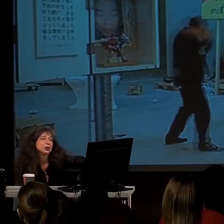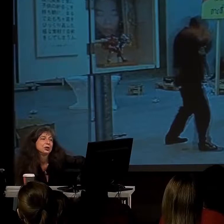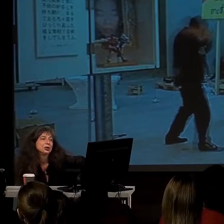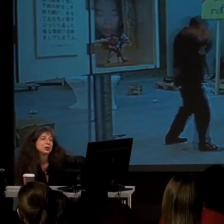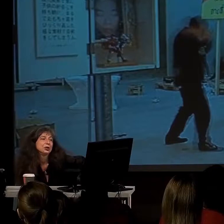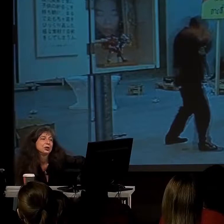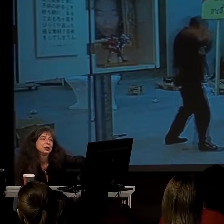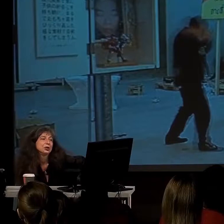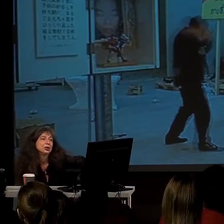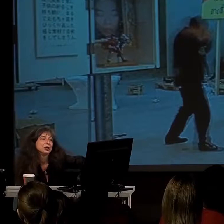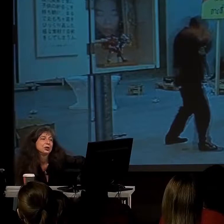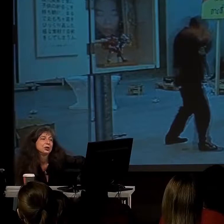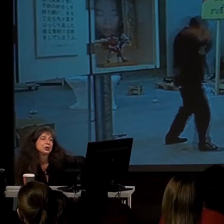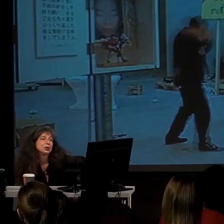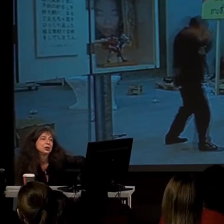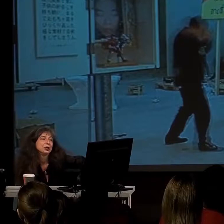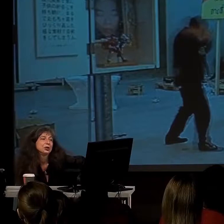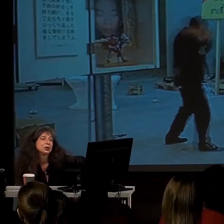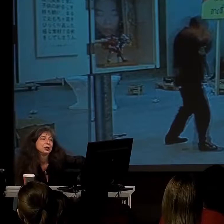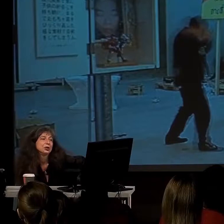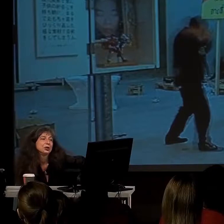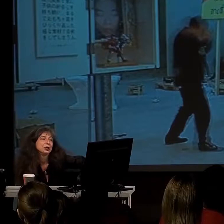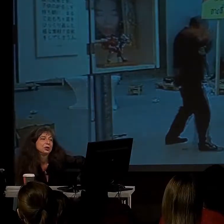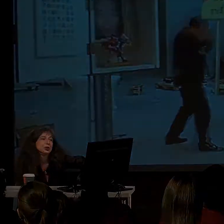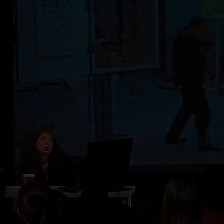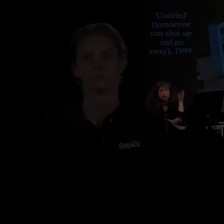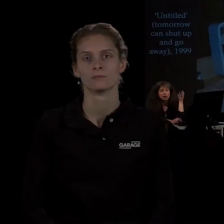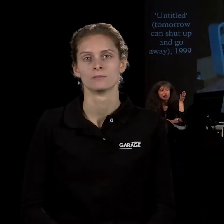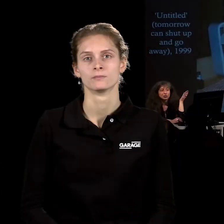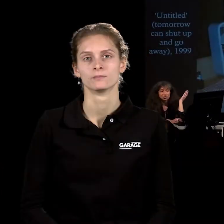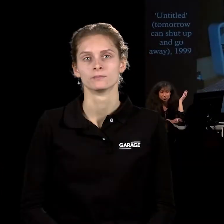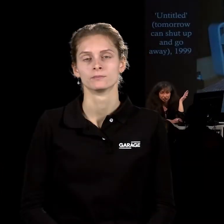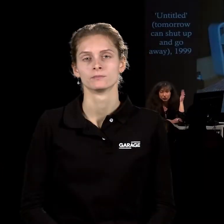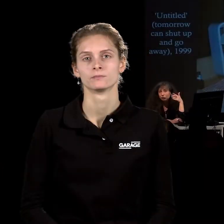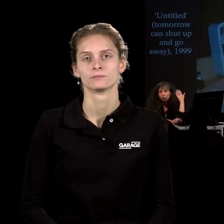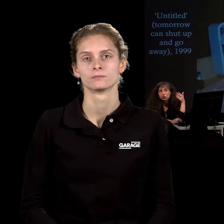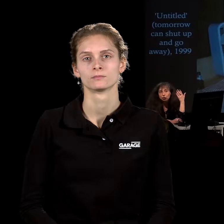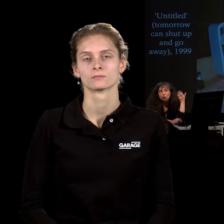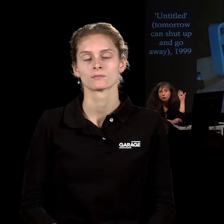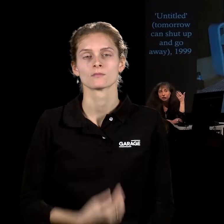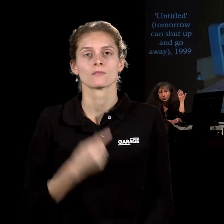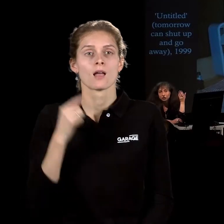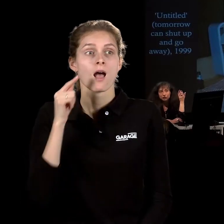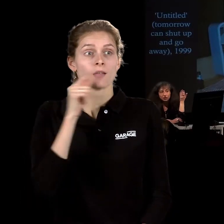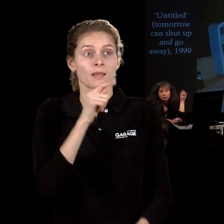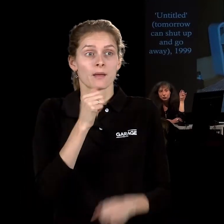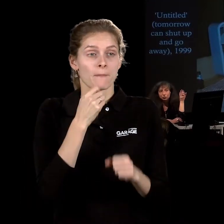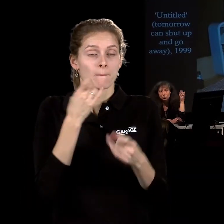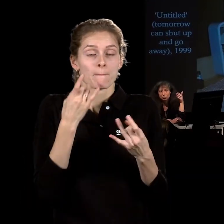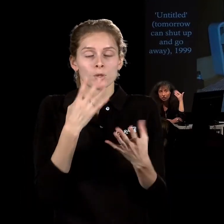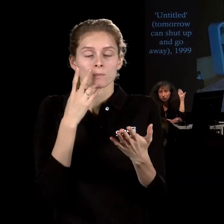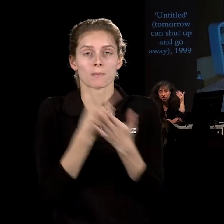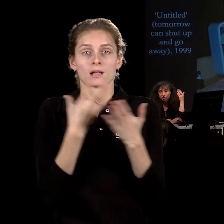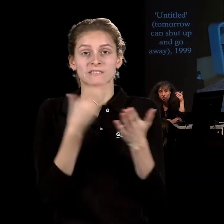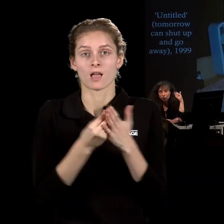два места сзади для пассажиров. Они раскрашены в жёлтые и синие цвета. В которой, собственно, ничего кроме этой квартиры не было.